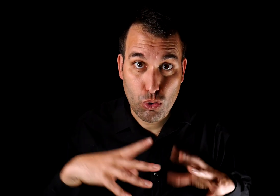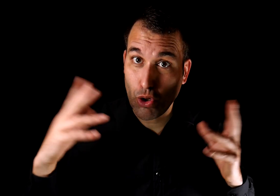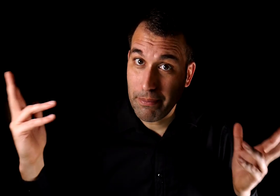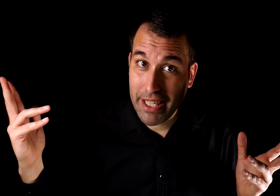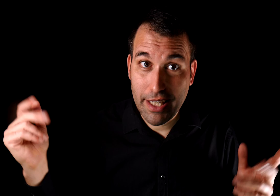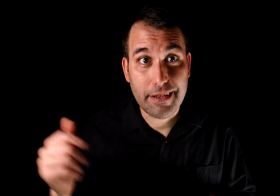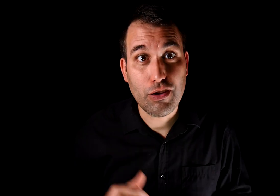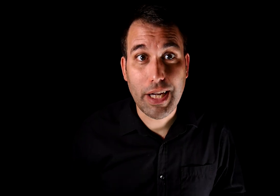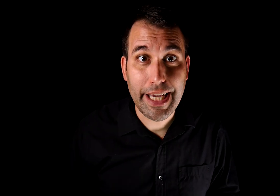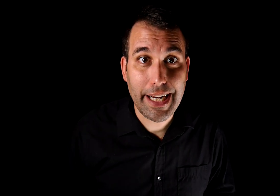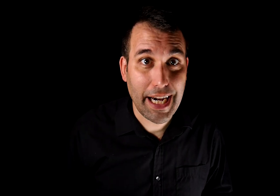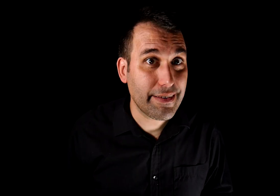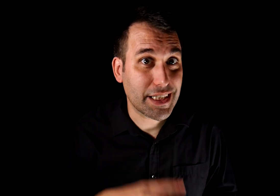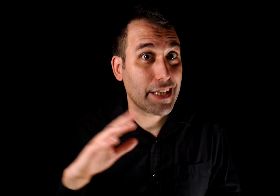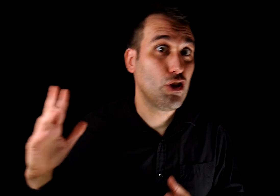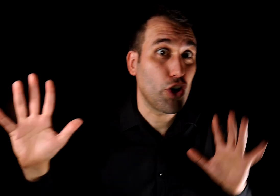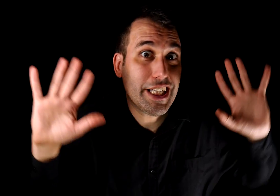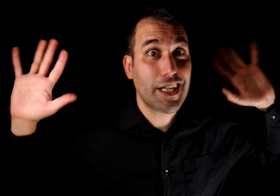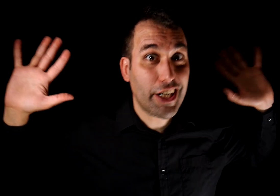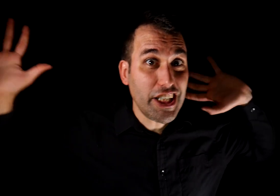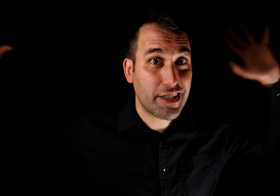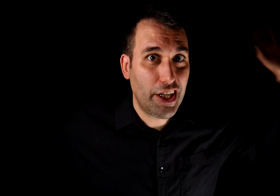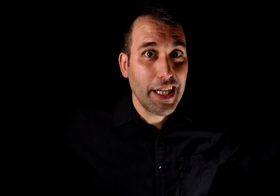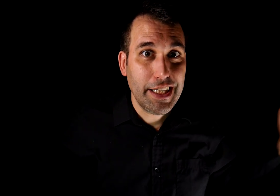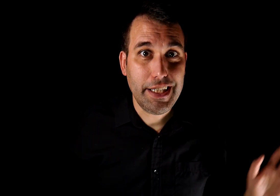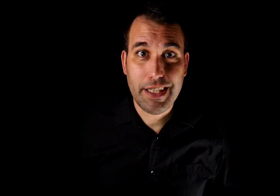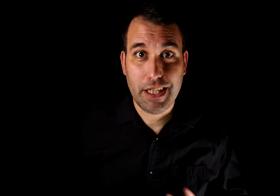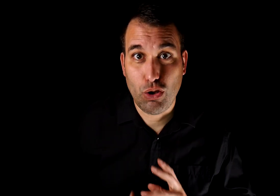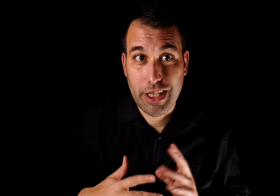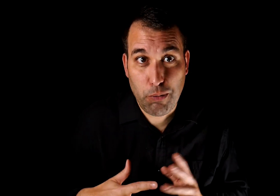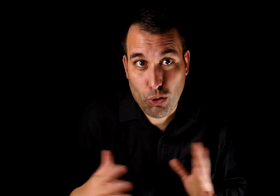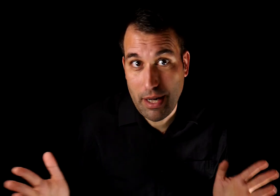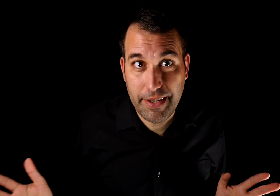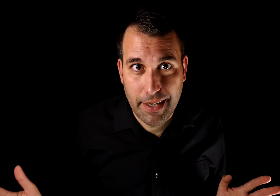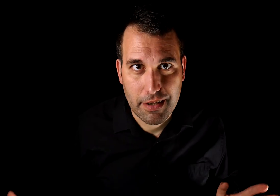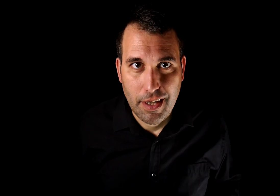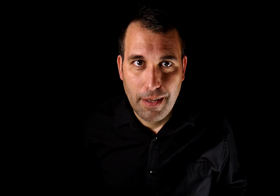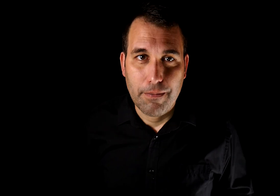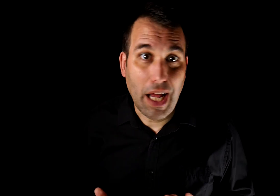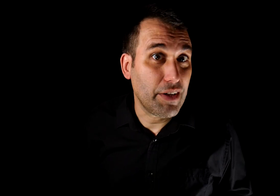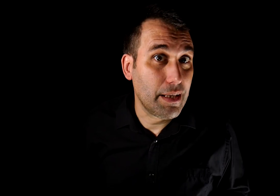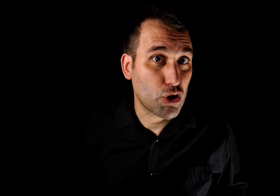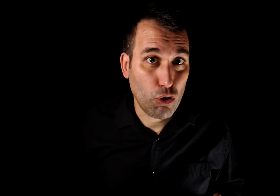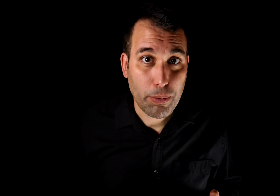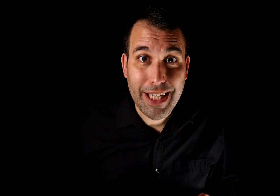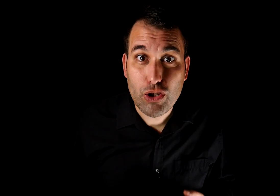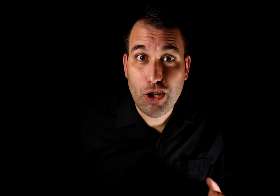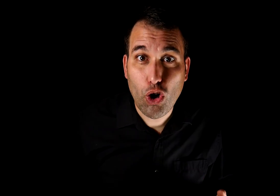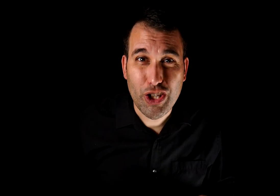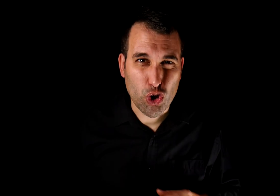truco de magia diciéndole que era gracias a la tecnología extraterrestre y eso le explotó la cabeza. Tal vez le mostró un objeto tecnológico